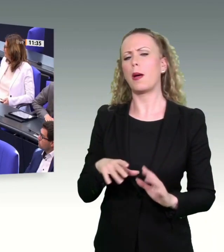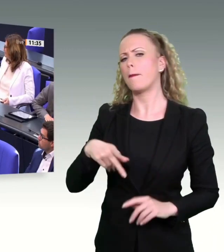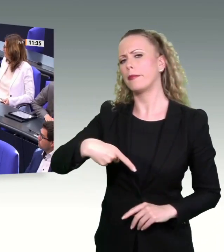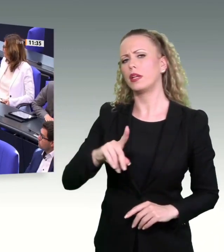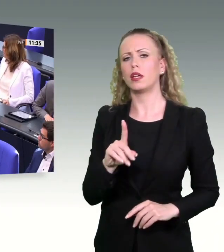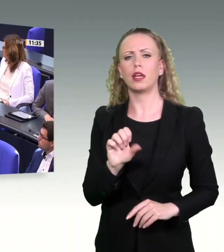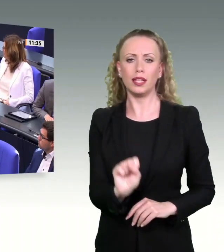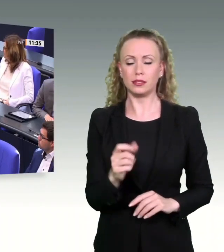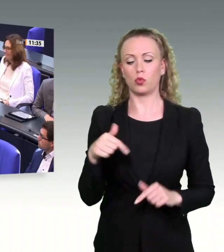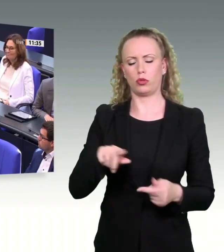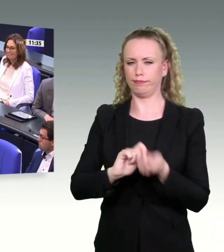damaligen PDS, heute Linken.